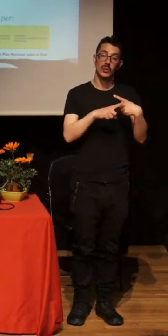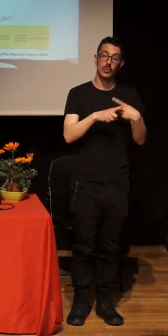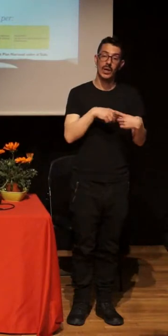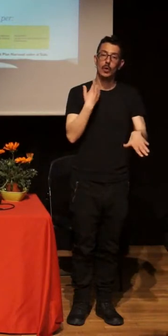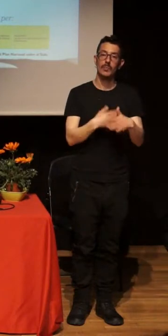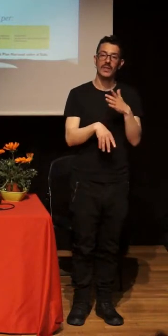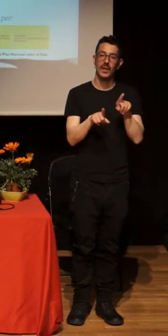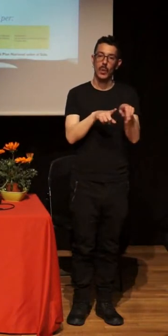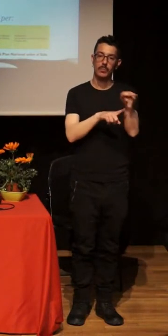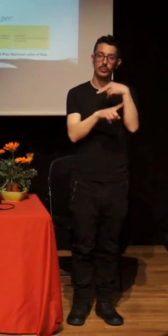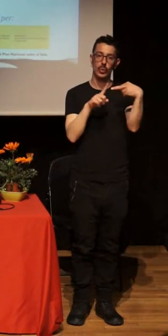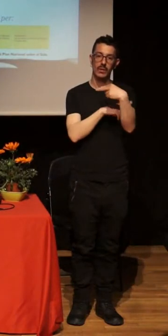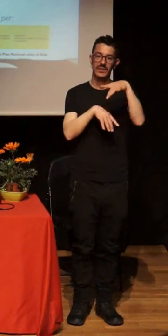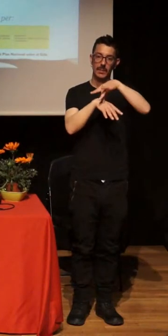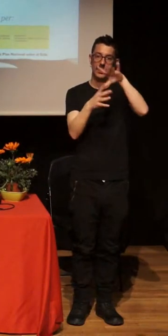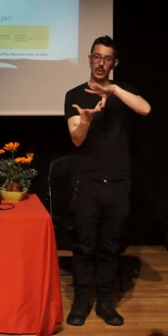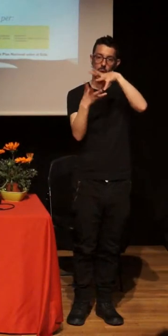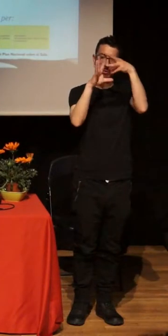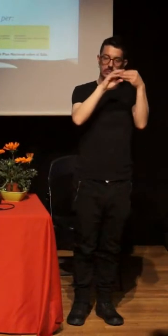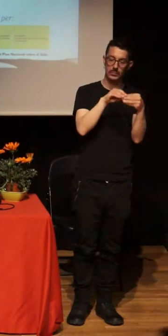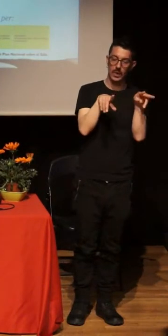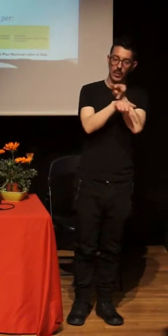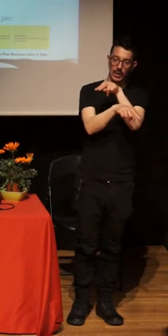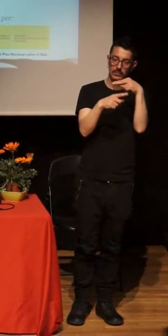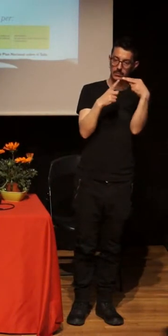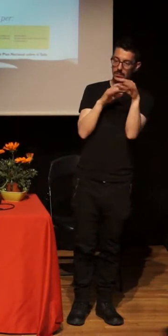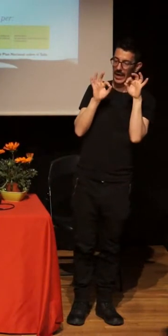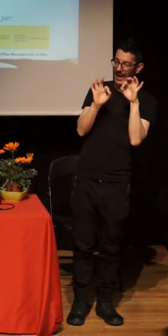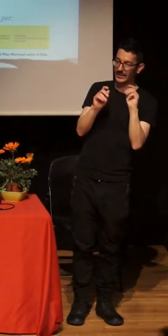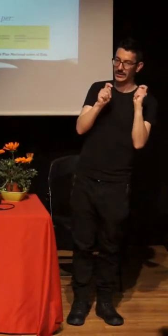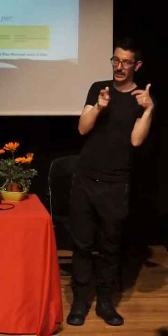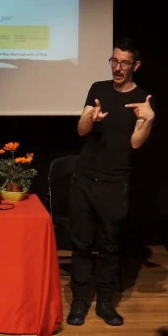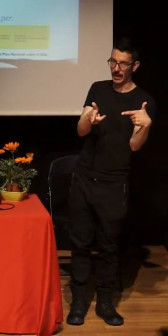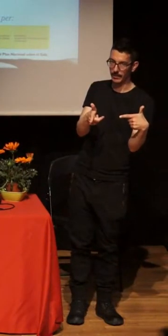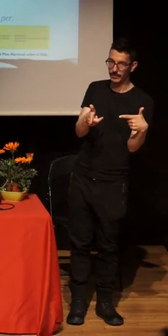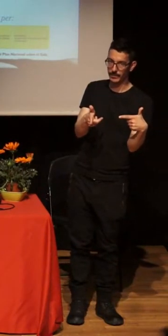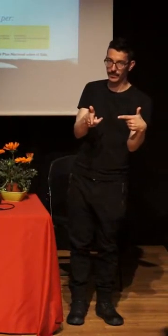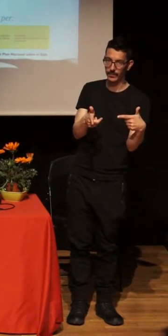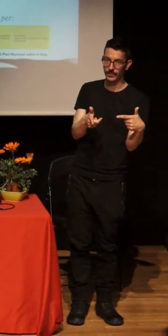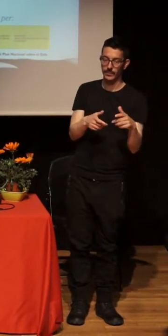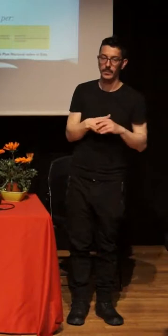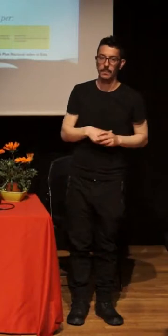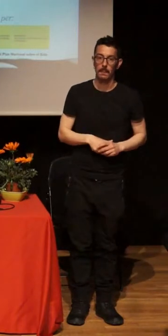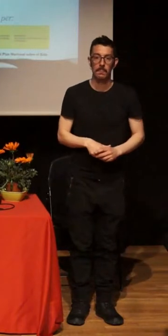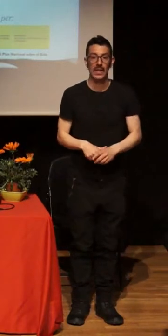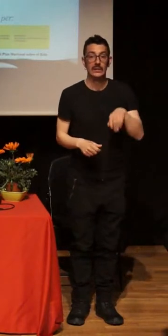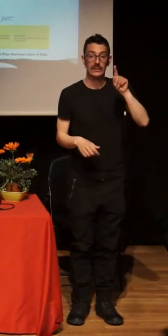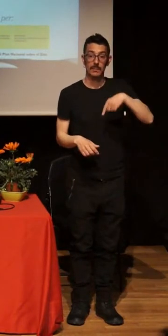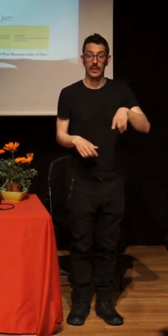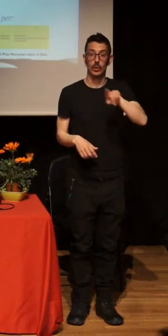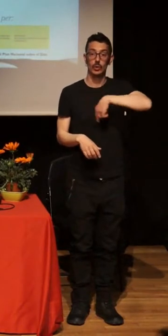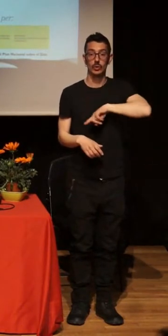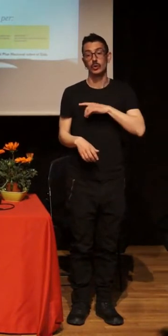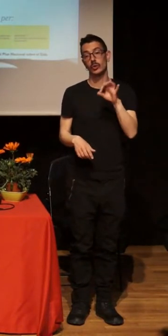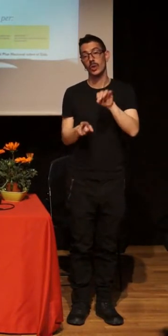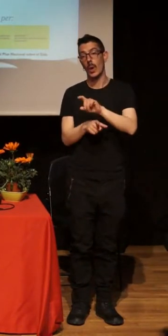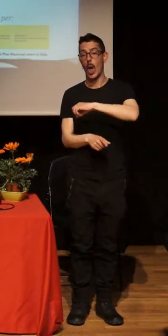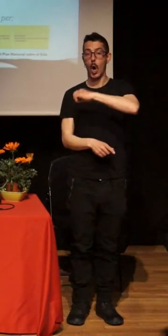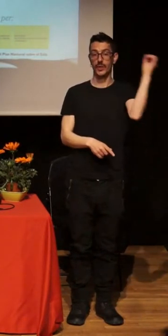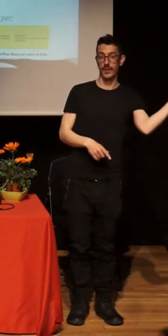Momento actual, con un minuto, en nuestro contexto caucásico, privilegiado occidental, blanco, hablamos de